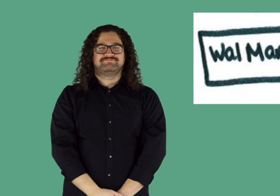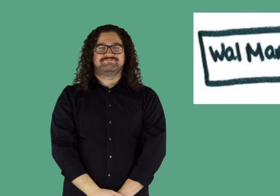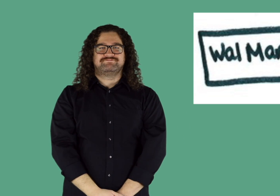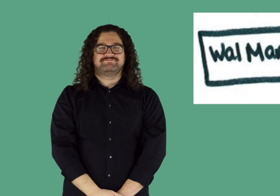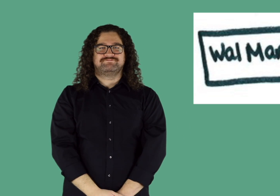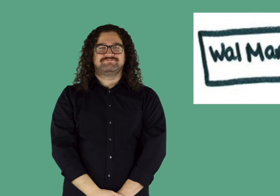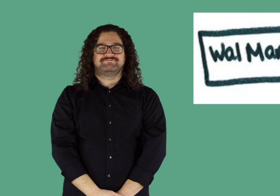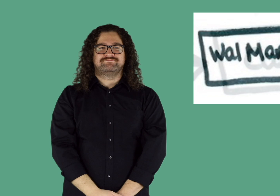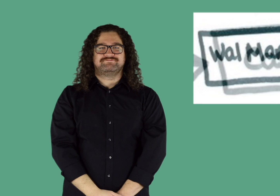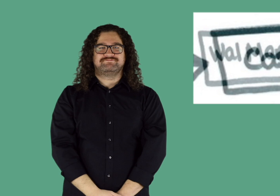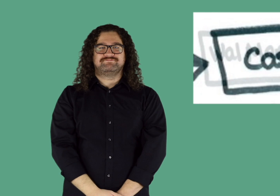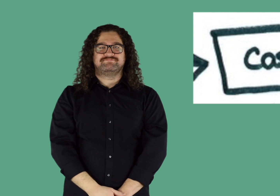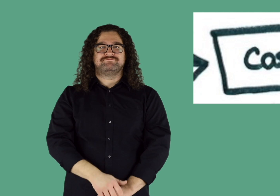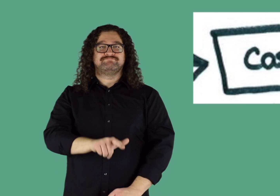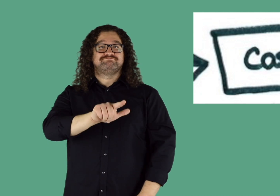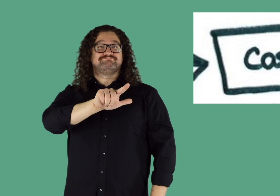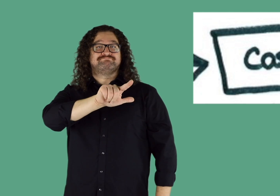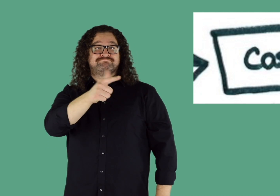Después vas a Walmart.